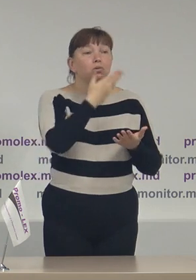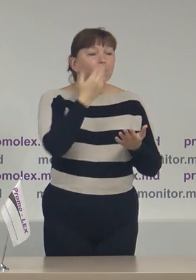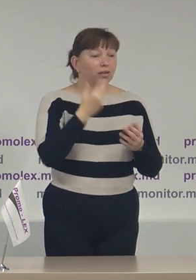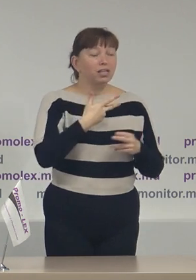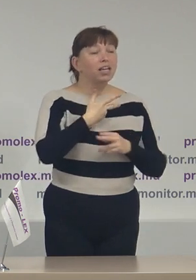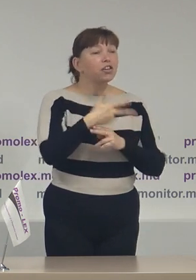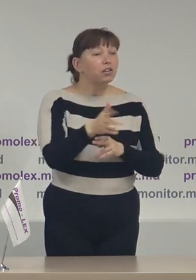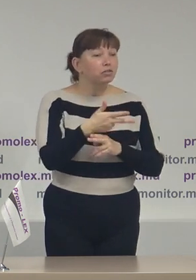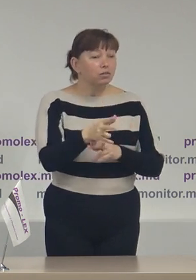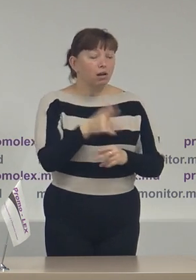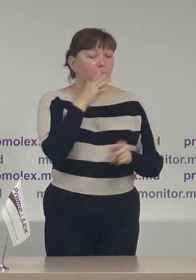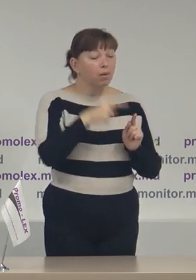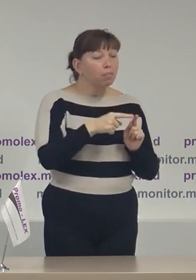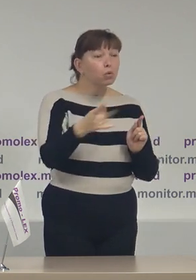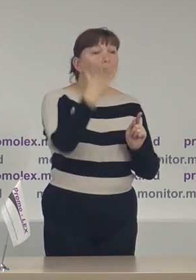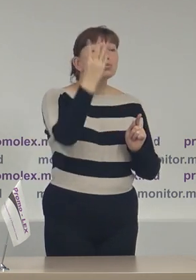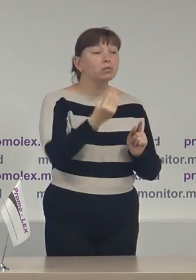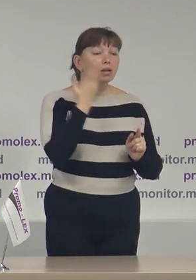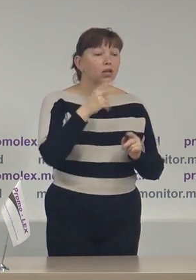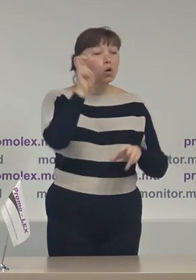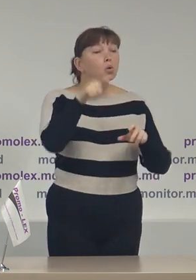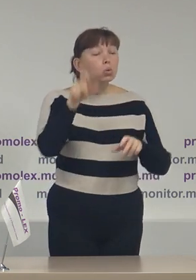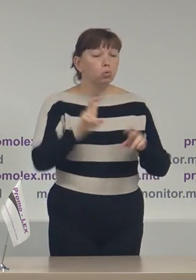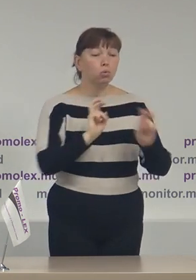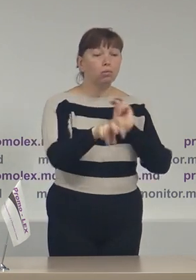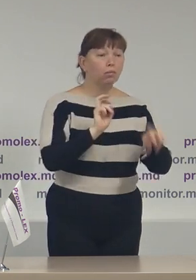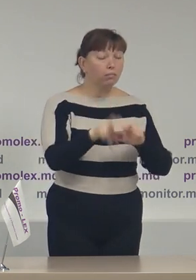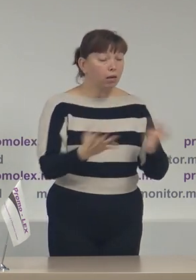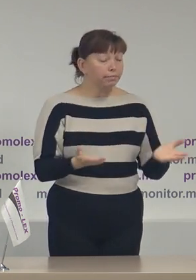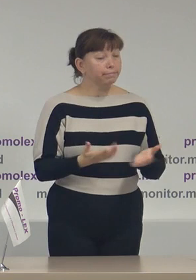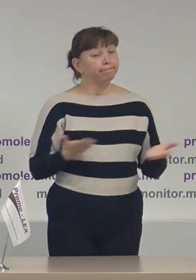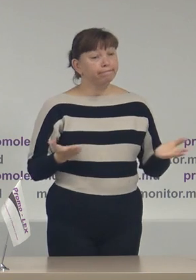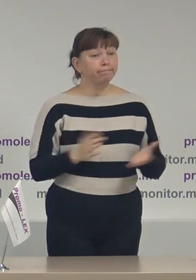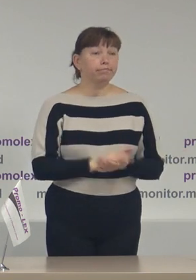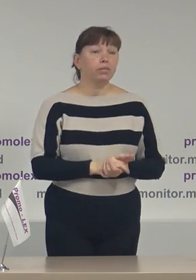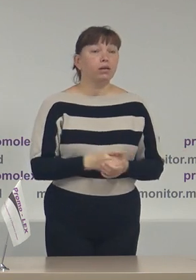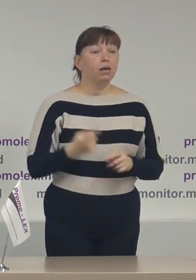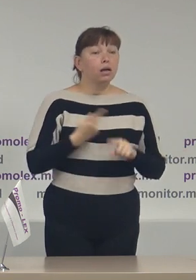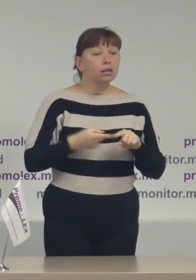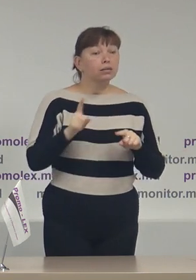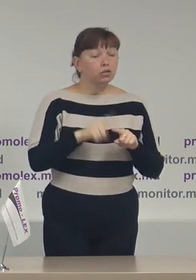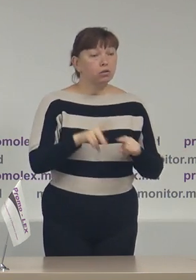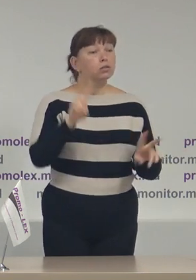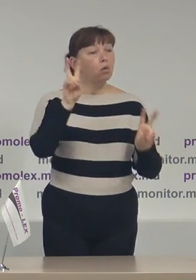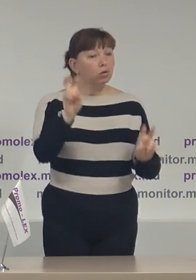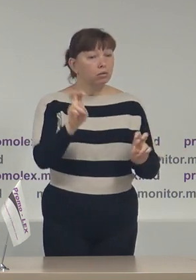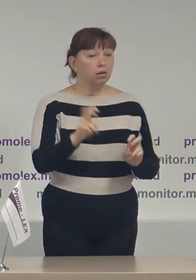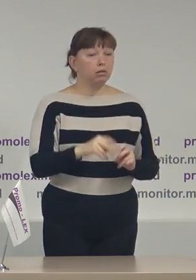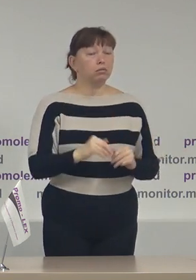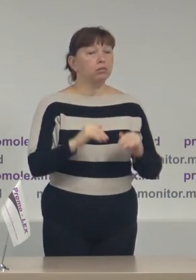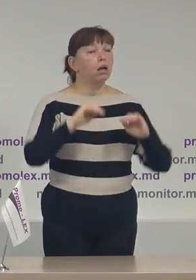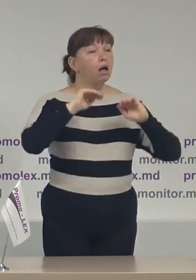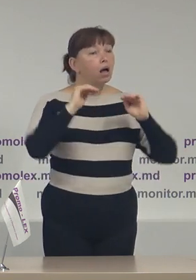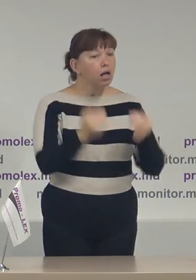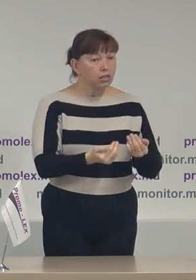înregistrarea video pe percursul zilei votării. În contextul în care a scăzut dramatic